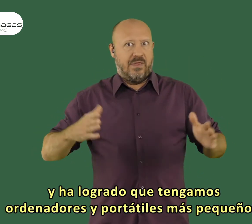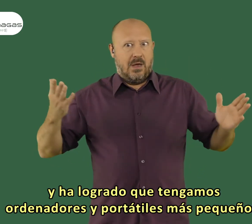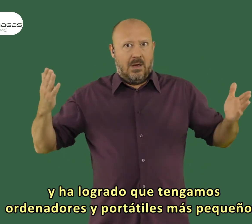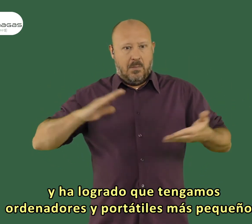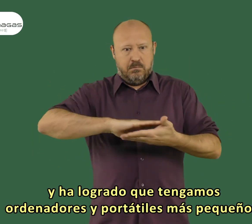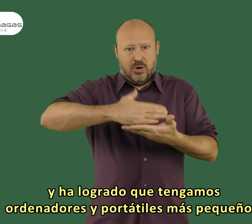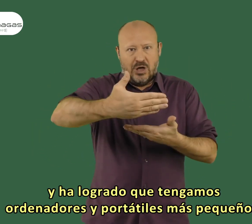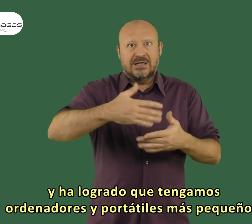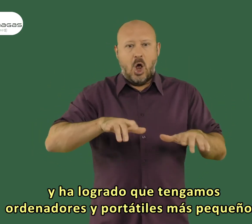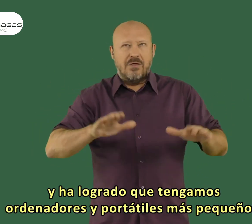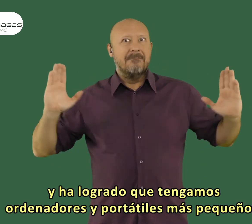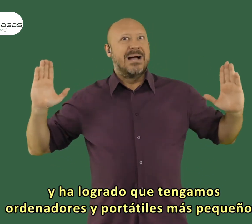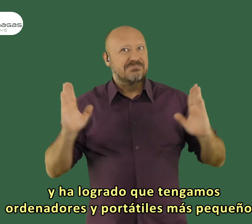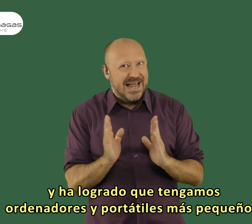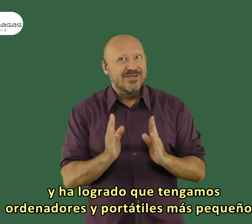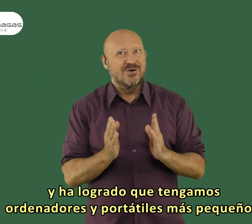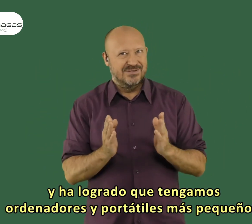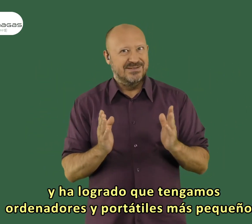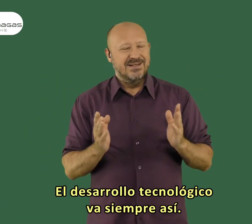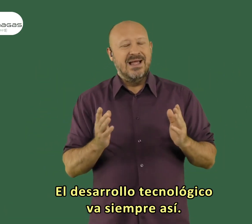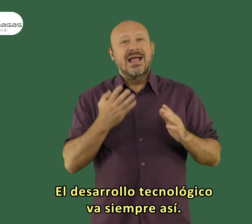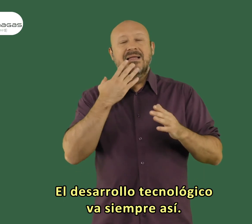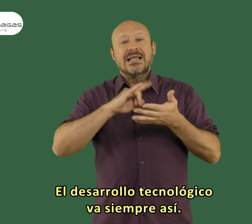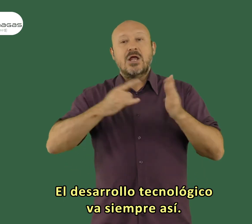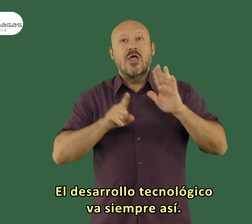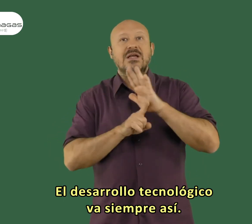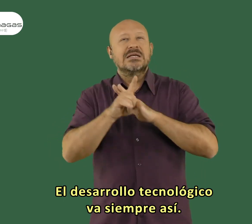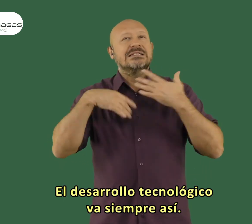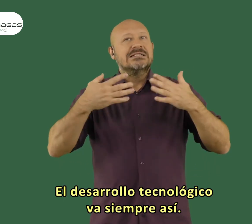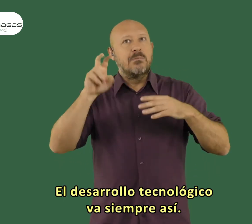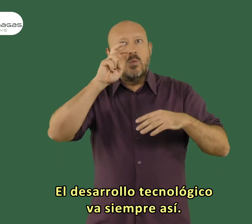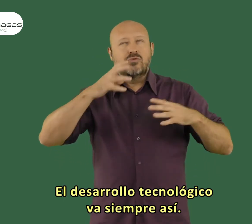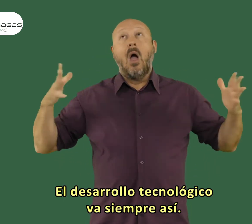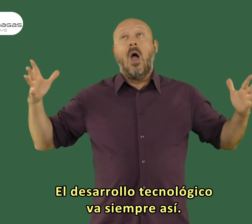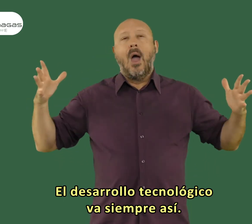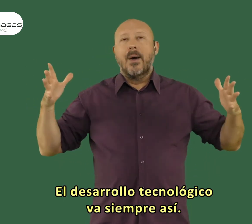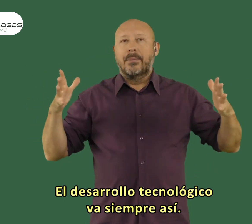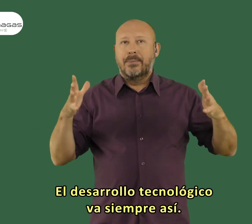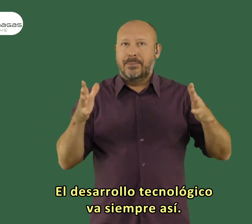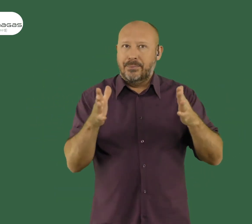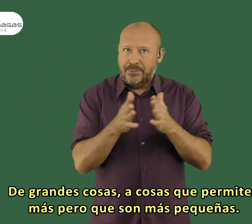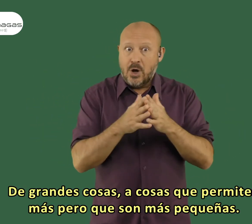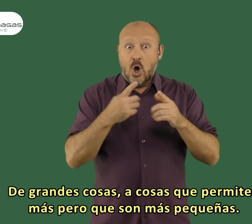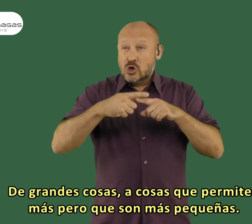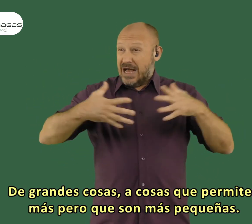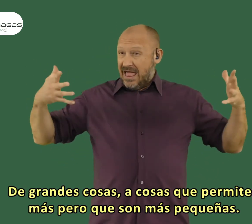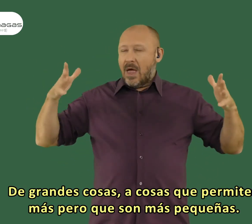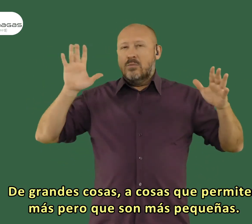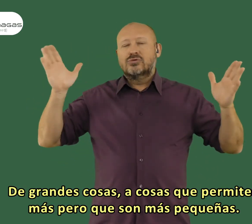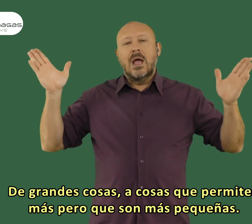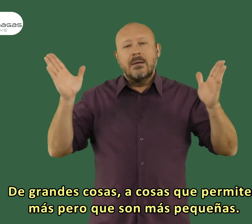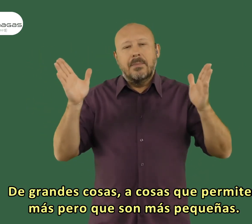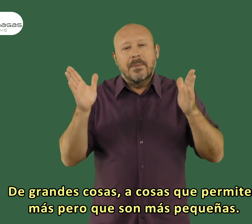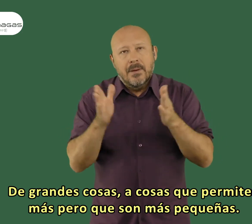y ha permitido que tuviéramos portáteres y ordenadores más pequeños digamos que el desarrollo tecnológico va un poco siempre así de grandes